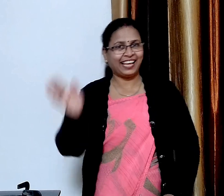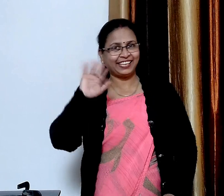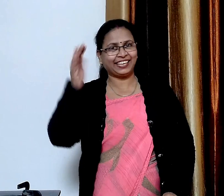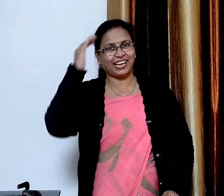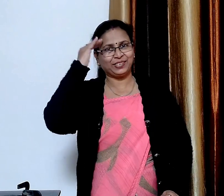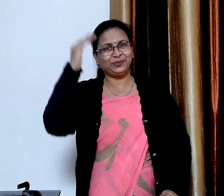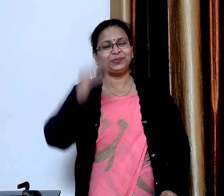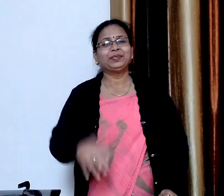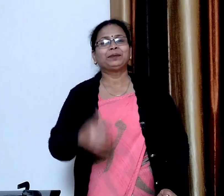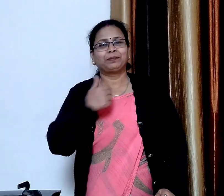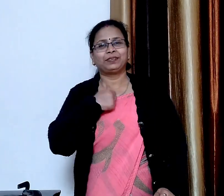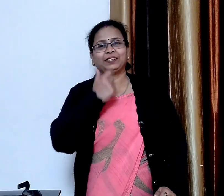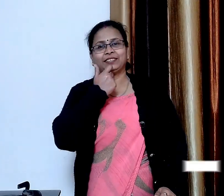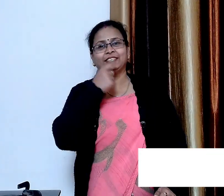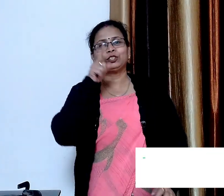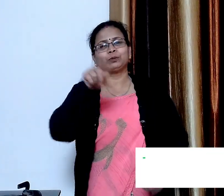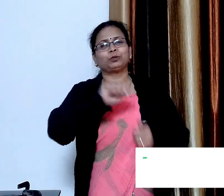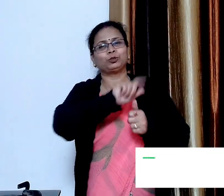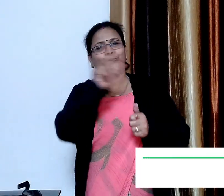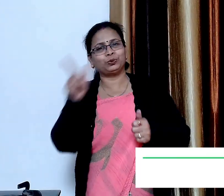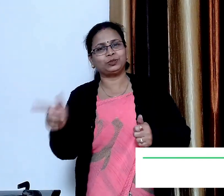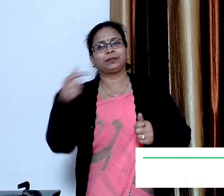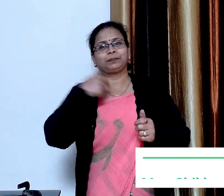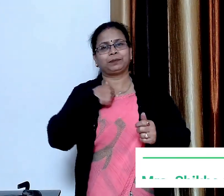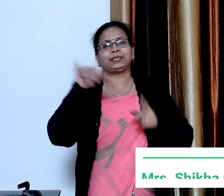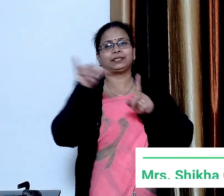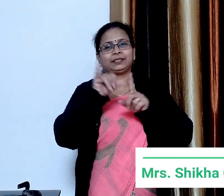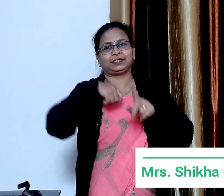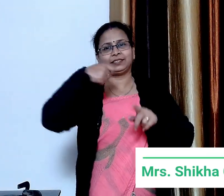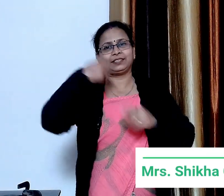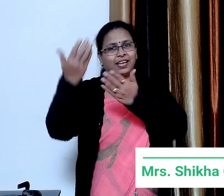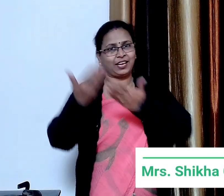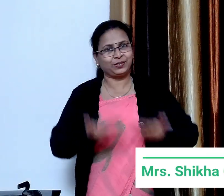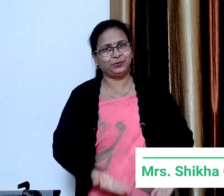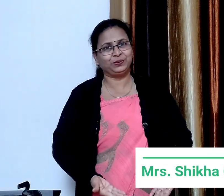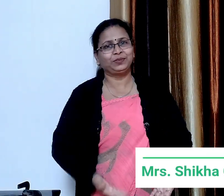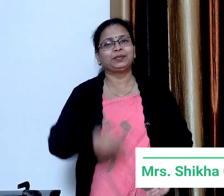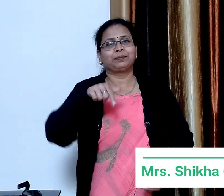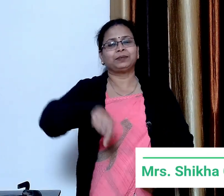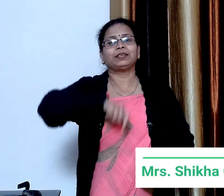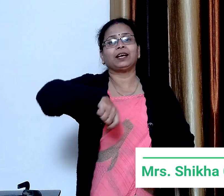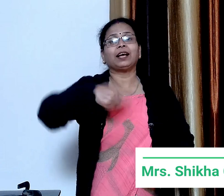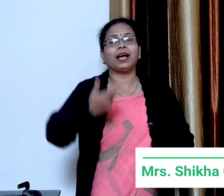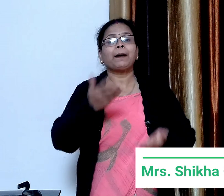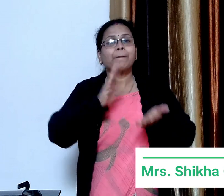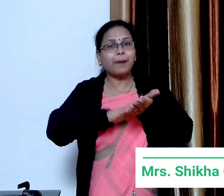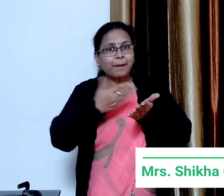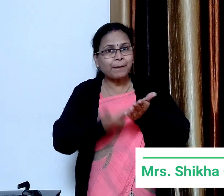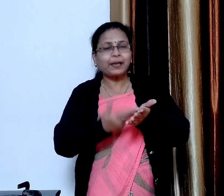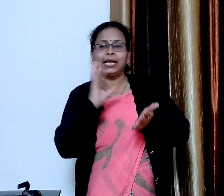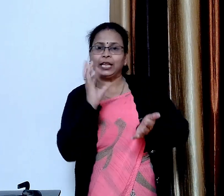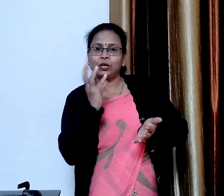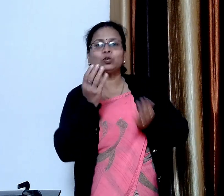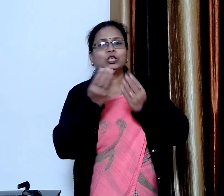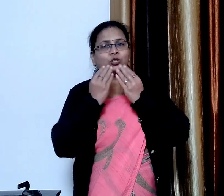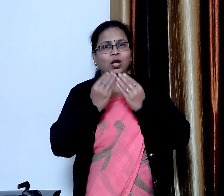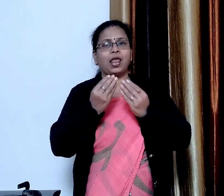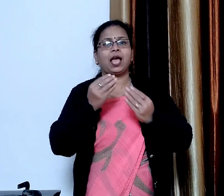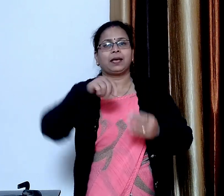हेलो फ्रेंड्स, मैं शिखा आज सभी का अपने यूटीट पैनल पर स्वागत करती हूँ आज हम मसाला पापर चाट बनाएंगे